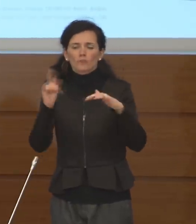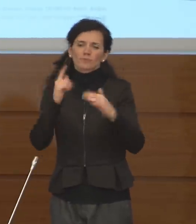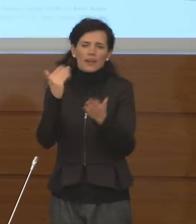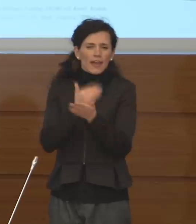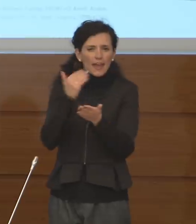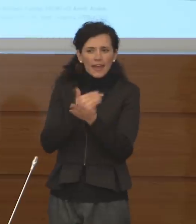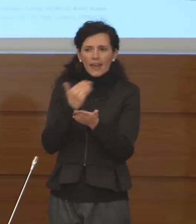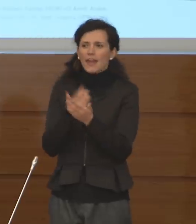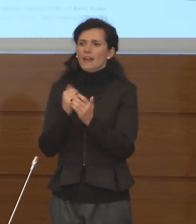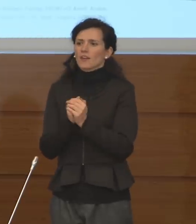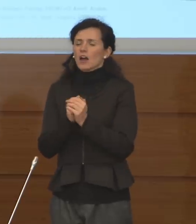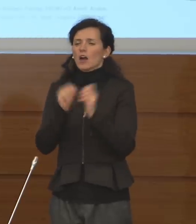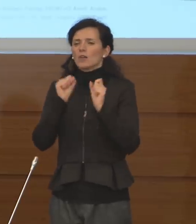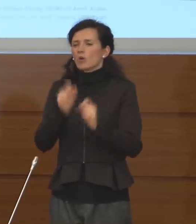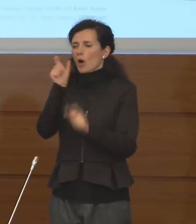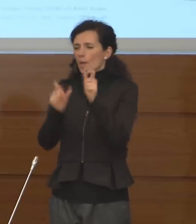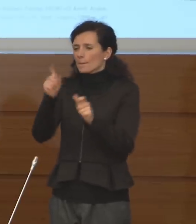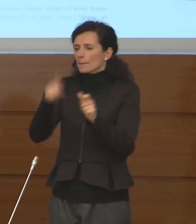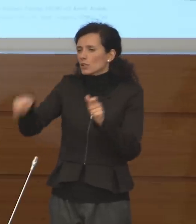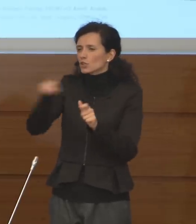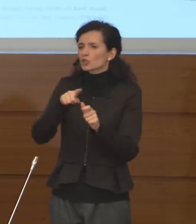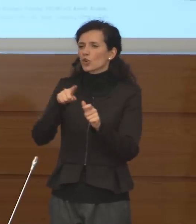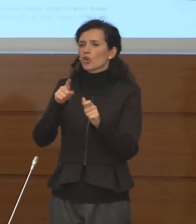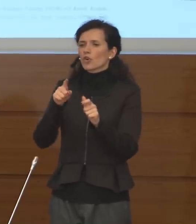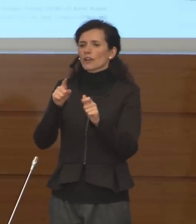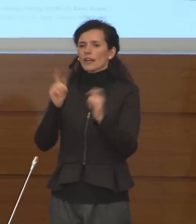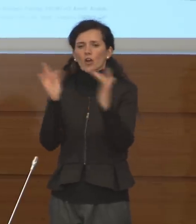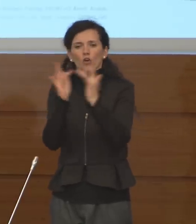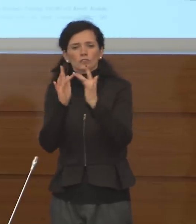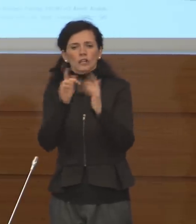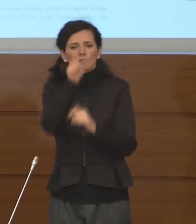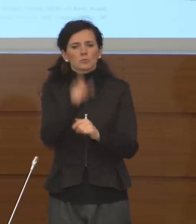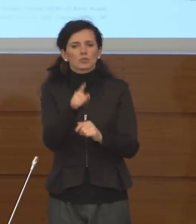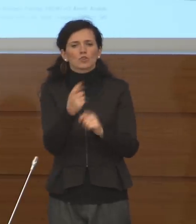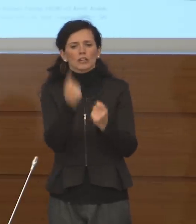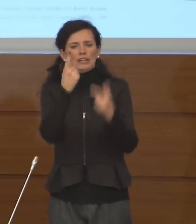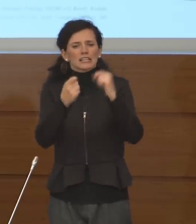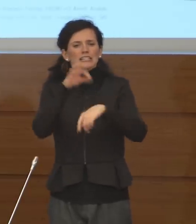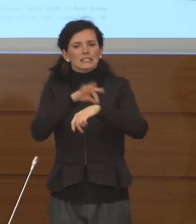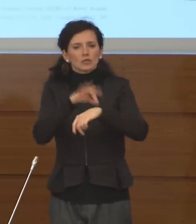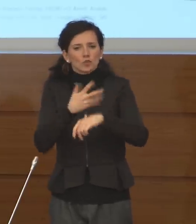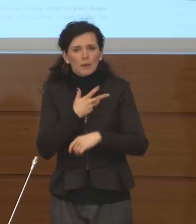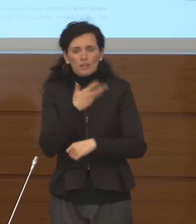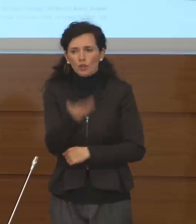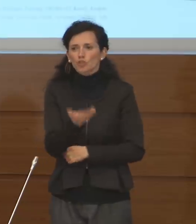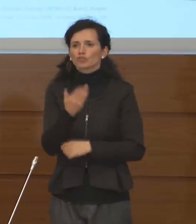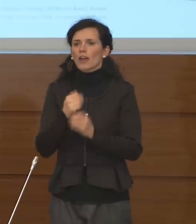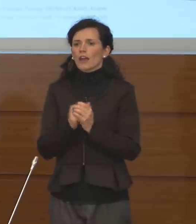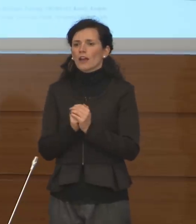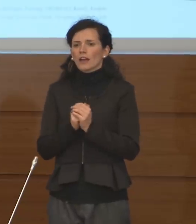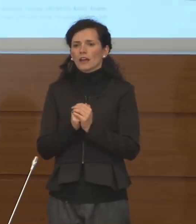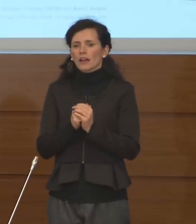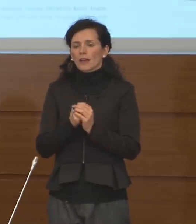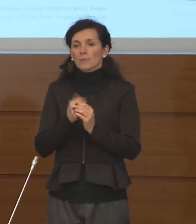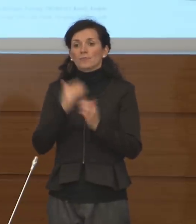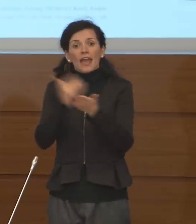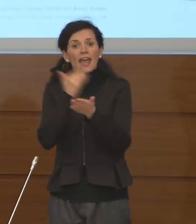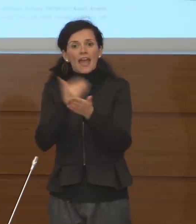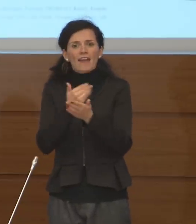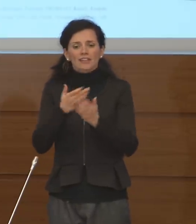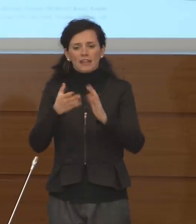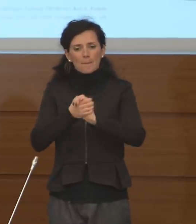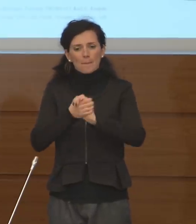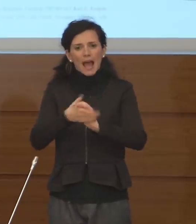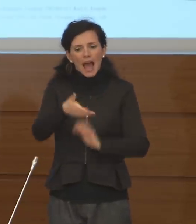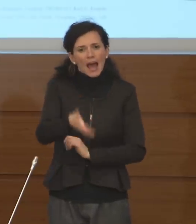sintomatiche, contatti anche, lo abbiamo detto già da qualche giorno, di evitare la stretta di mano, gli